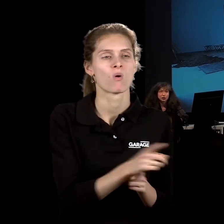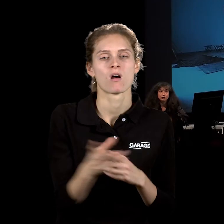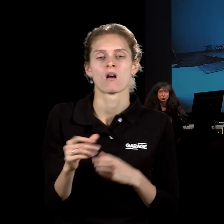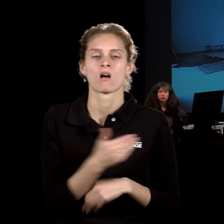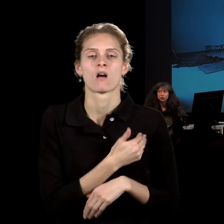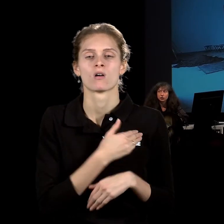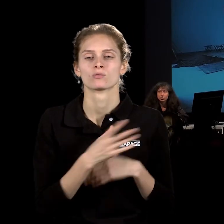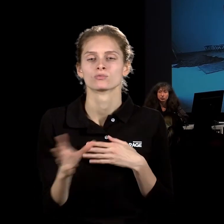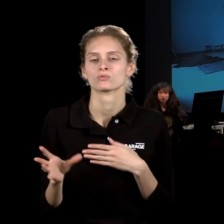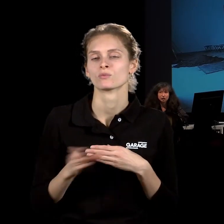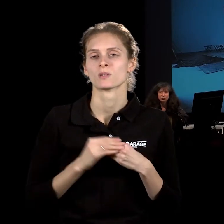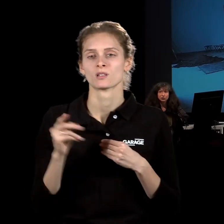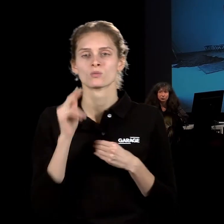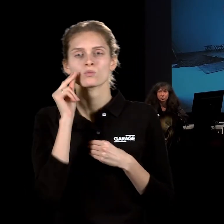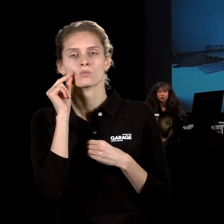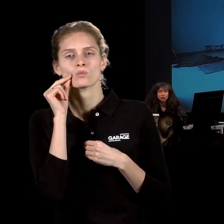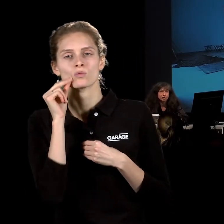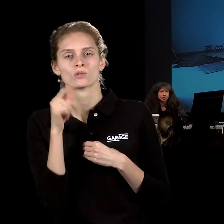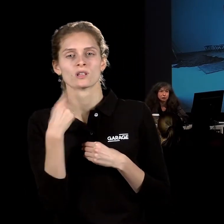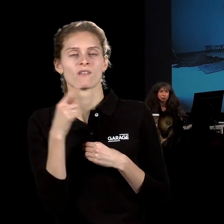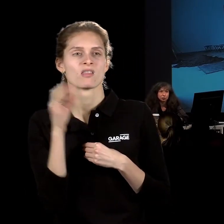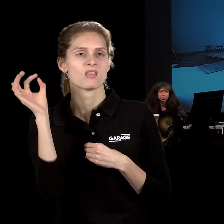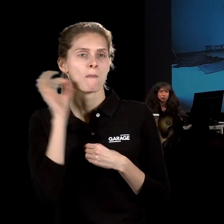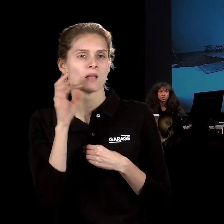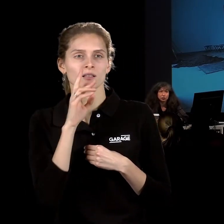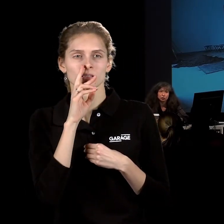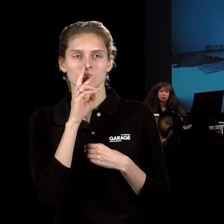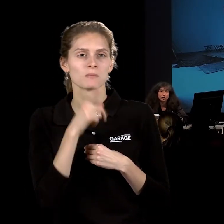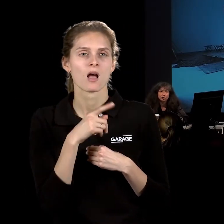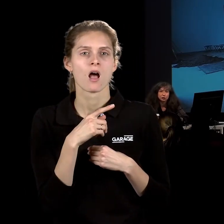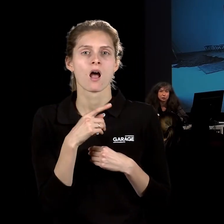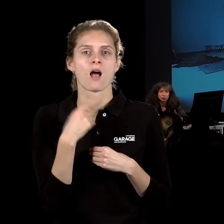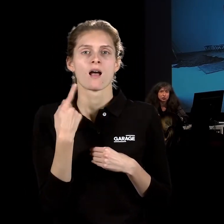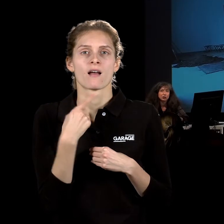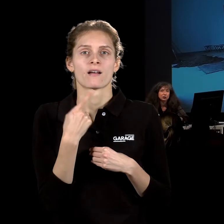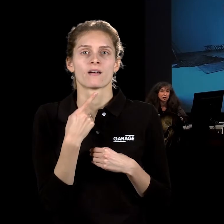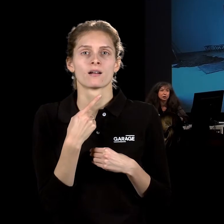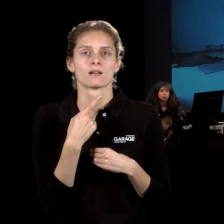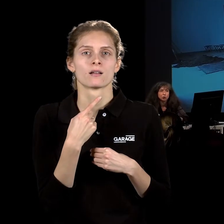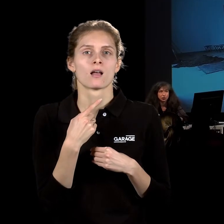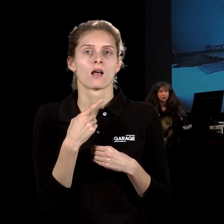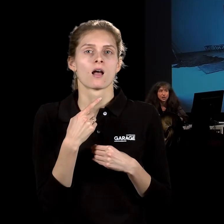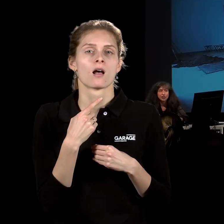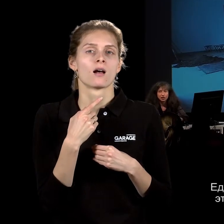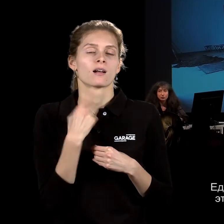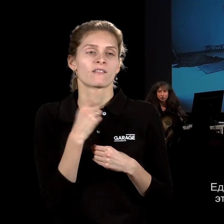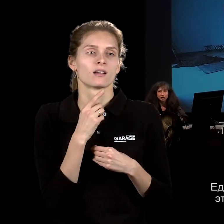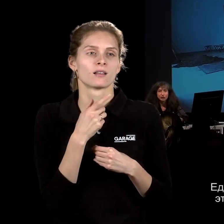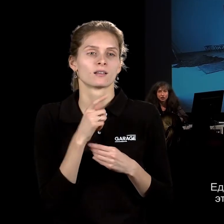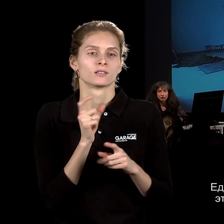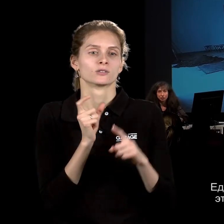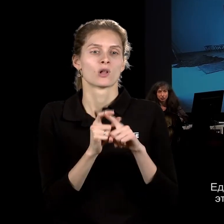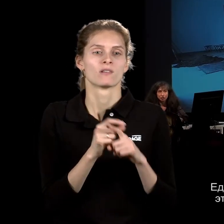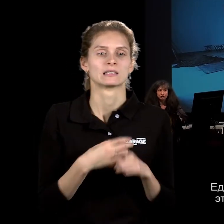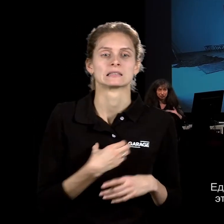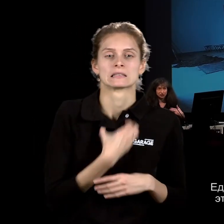И марокканец, который говорит на немецком неправильно, говорит вот эту фразу, что не надо бояться, потому что страх съесть душа. И вот эта